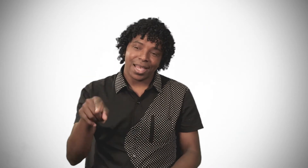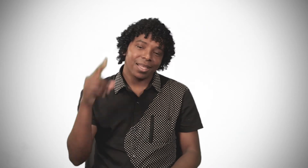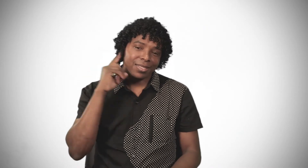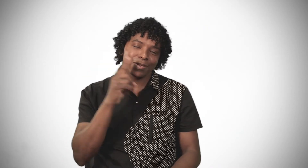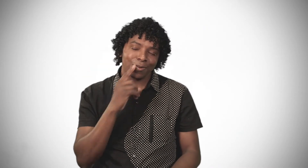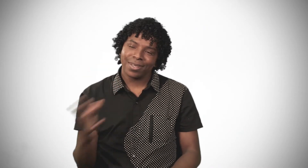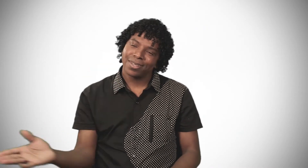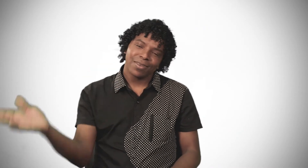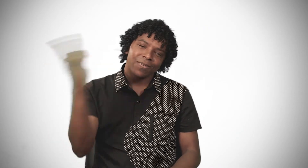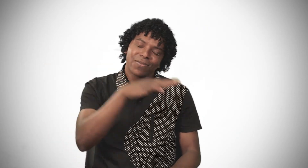vem para o FJF.